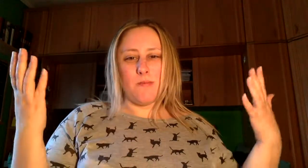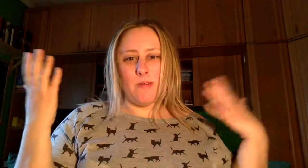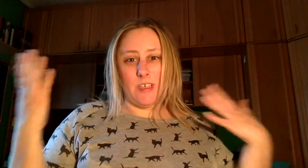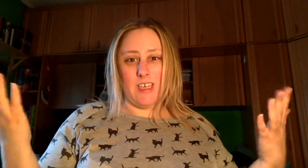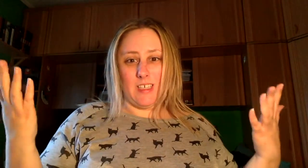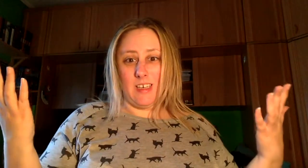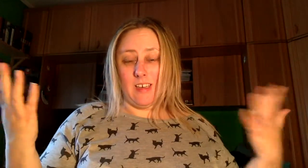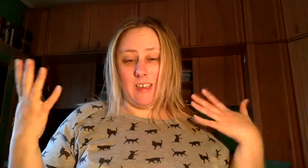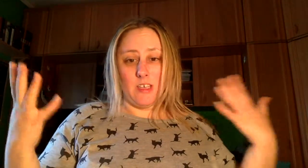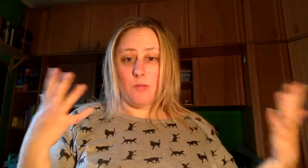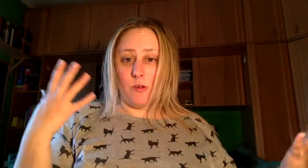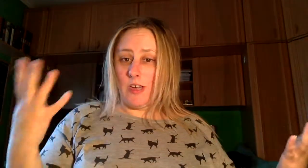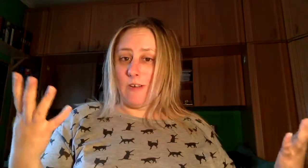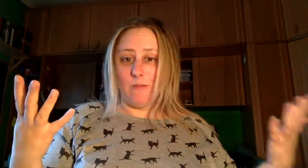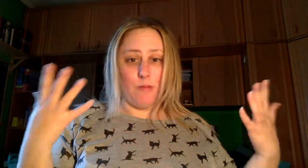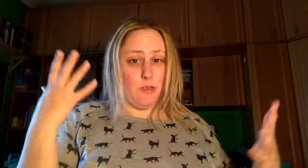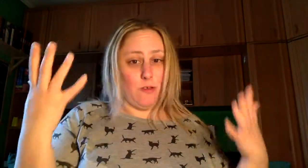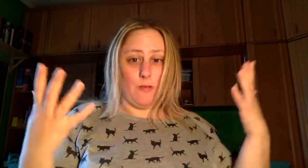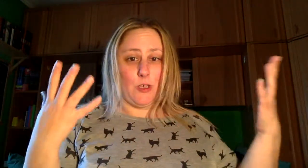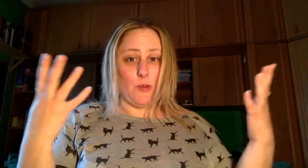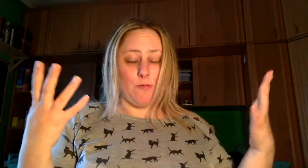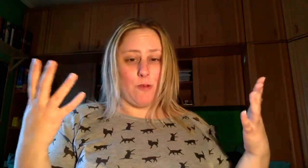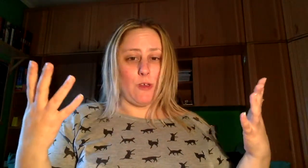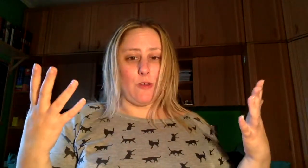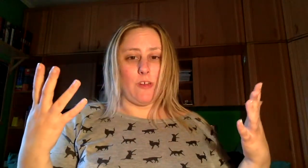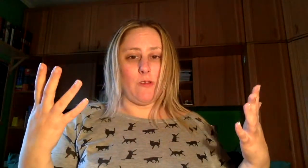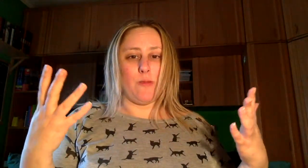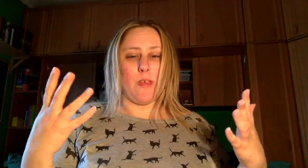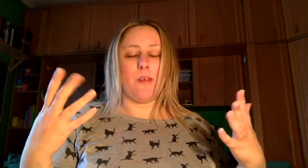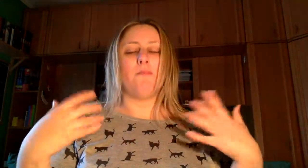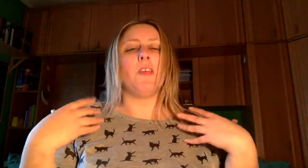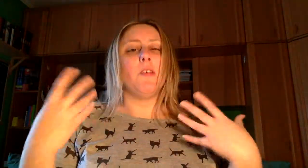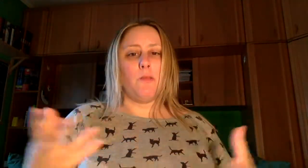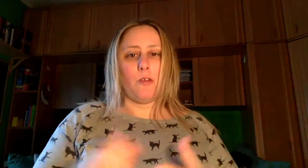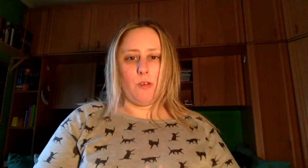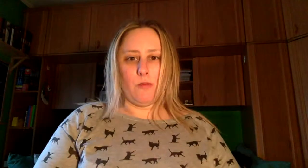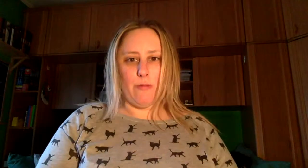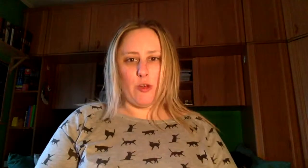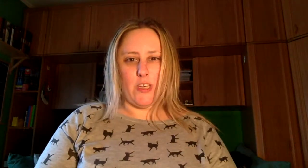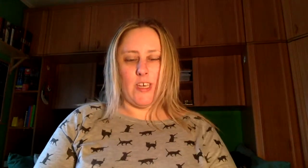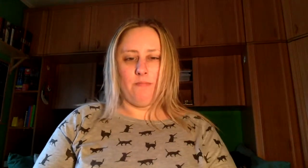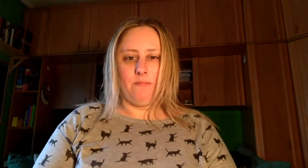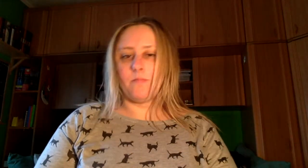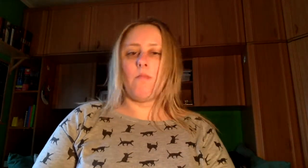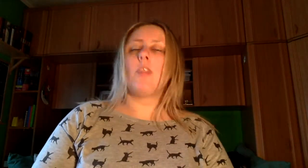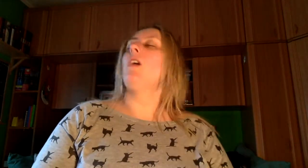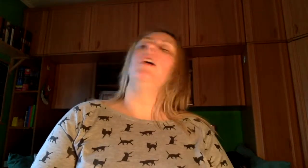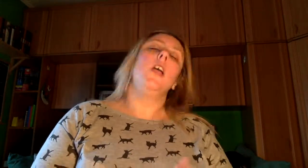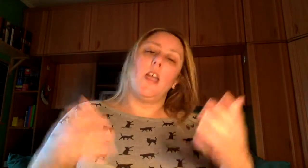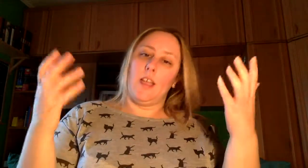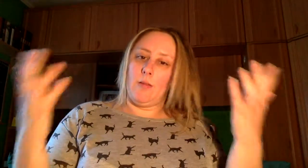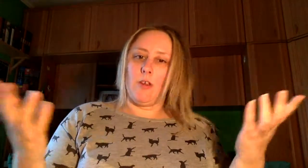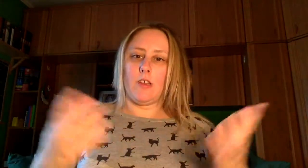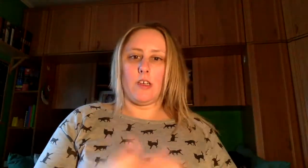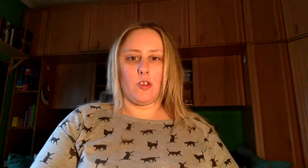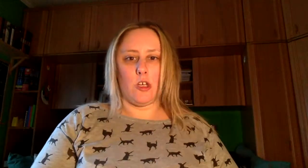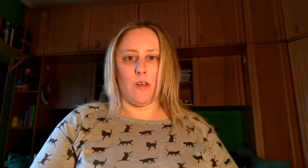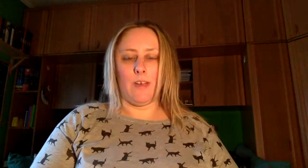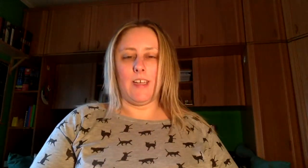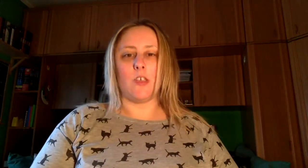me veis la nariz nada es porque la rompí y todavía estoy en proceso de recuperación, pero bueno, vamos allá El libro del que os quiero hablar es